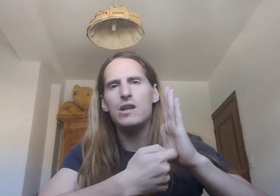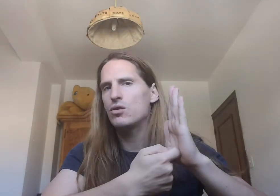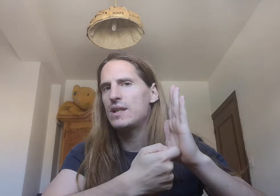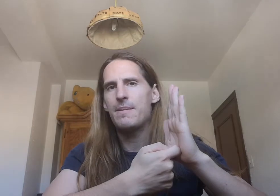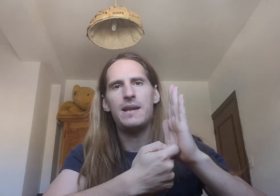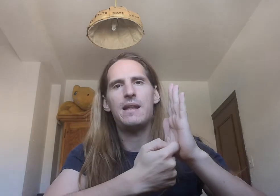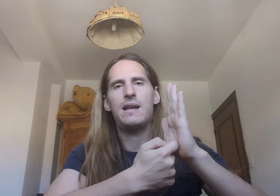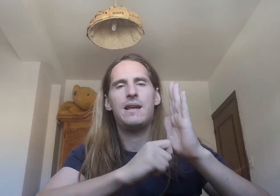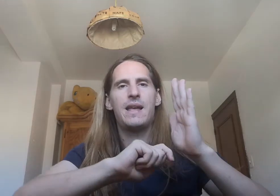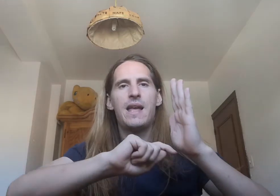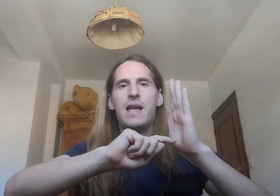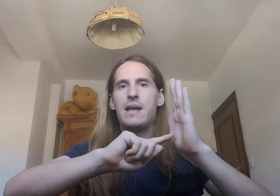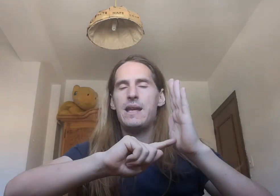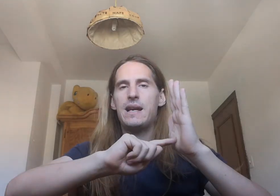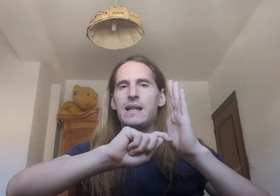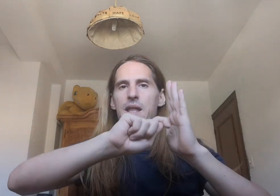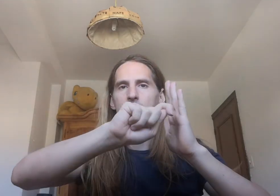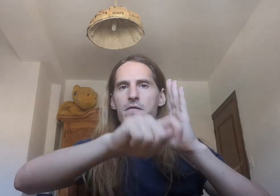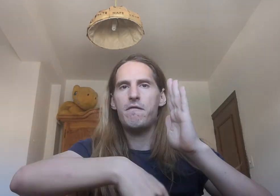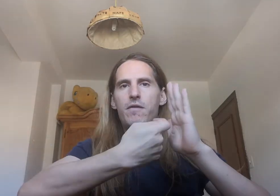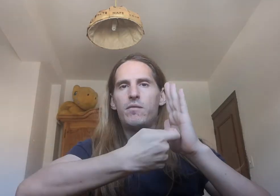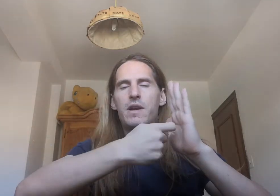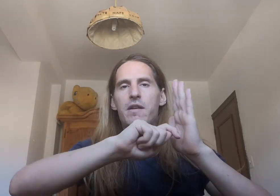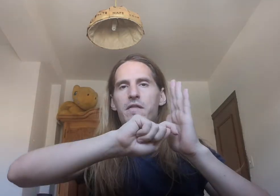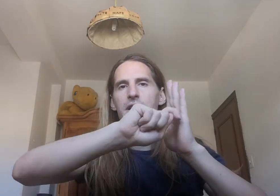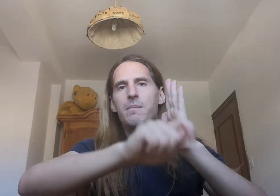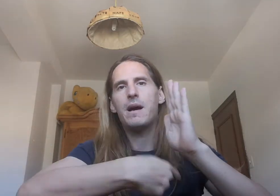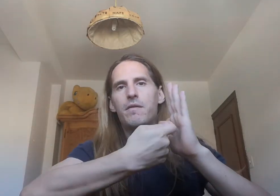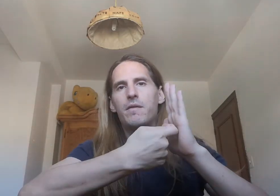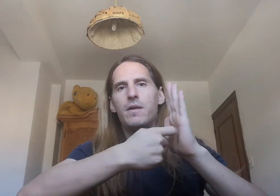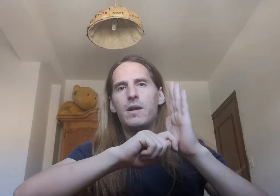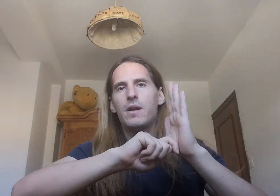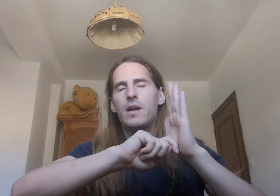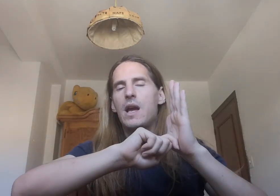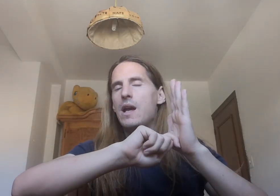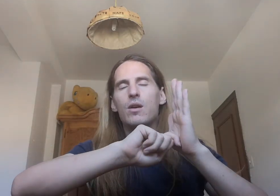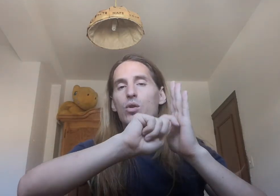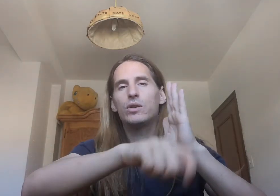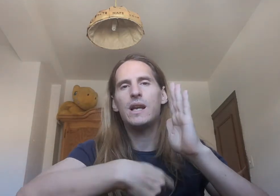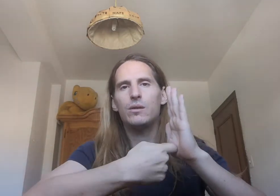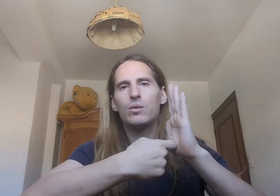no se abre nada Y hay gente que hace Firma Contrato